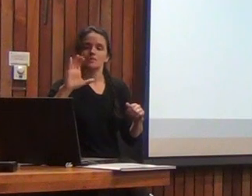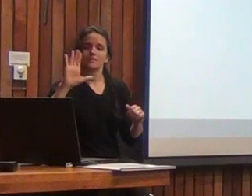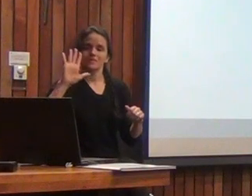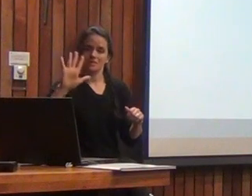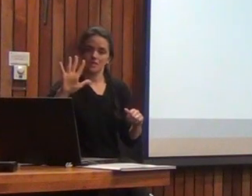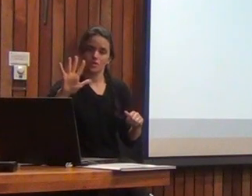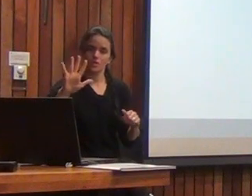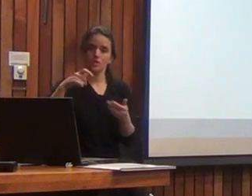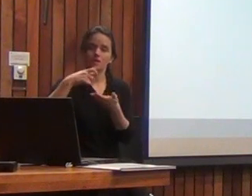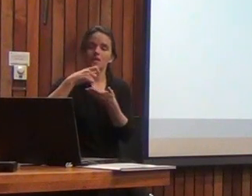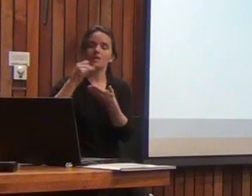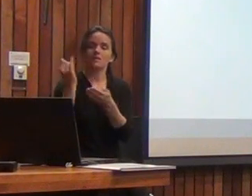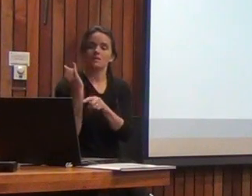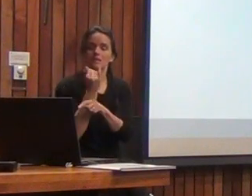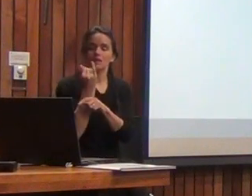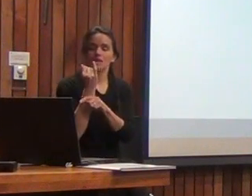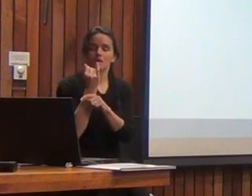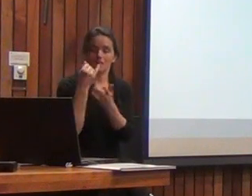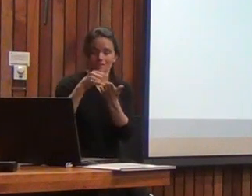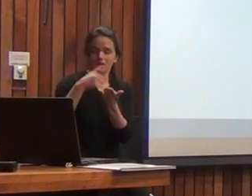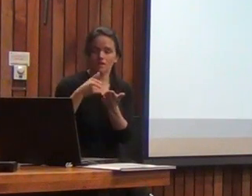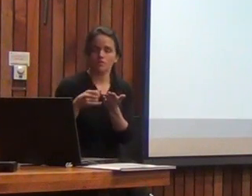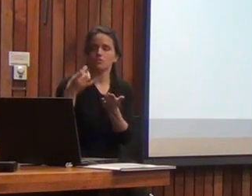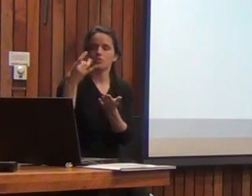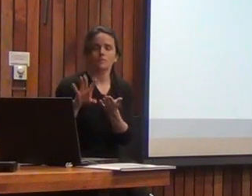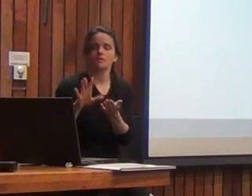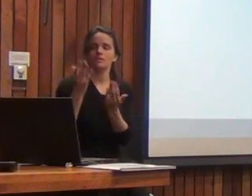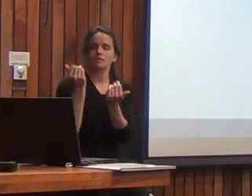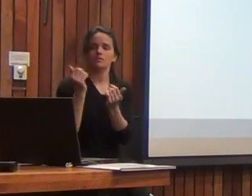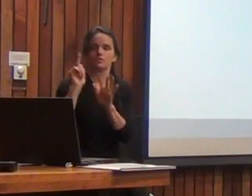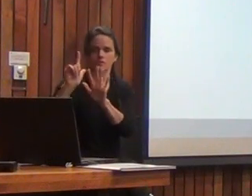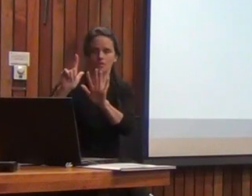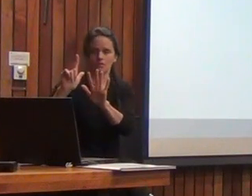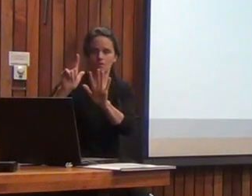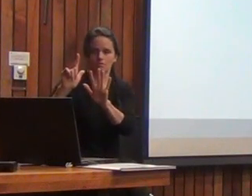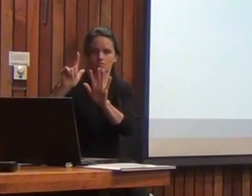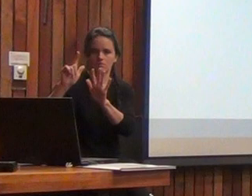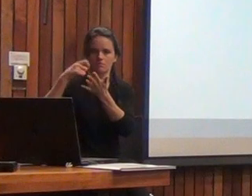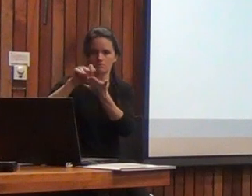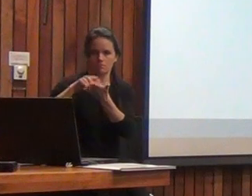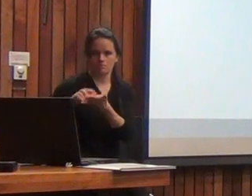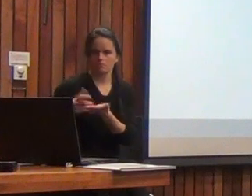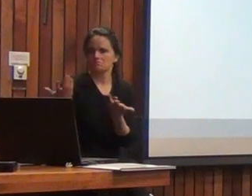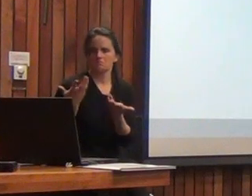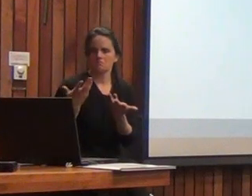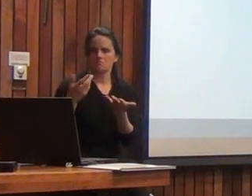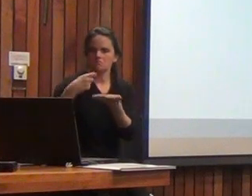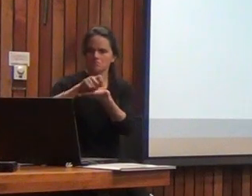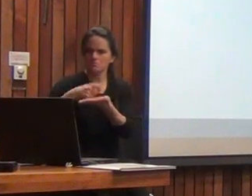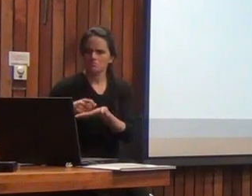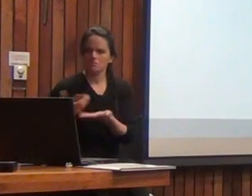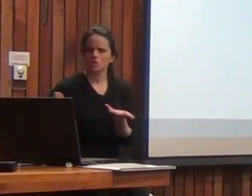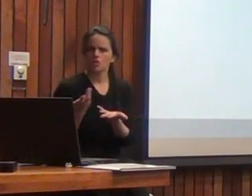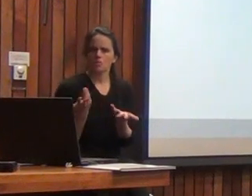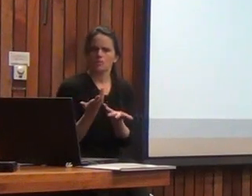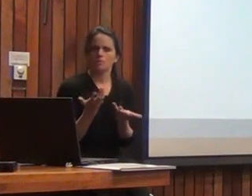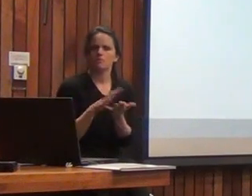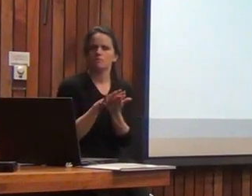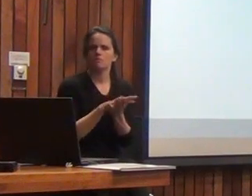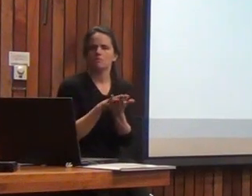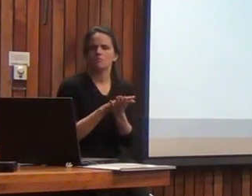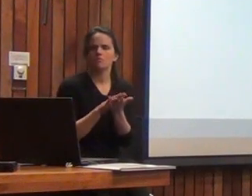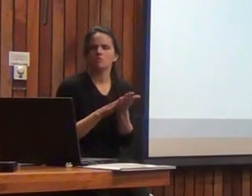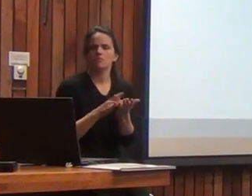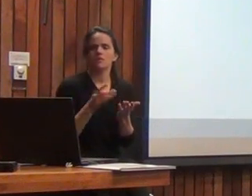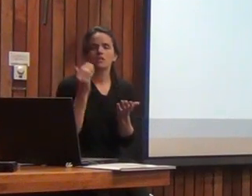para el indicador general necesito solamente siete que se pueden aplicar en torno dependiendo como digamos que está una prueba que se le va a